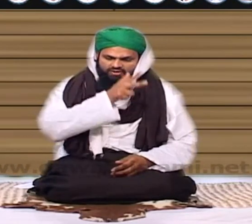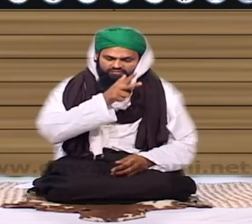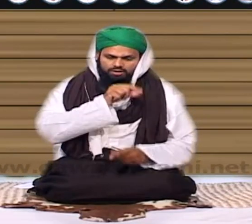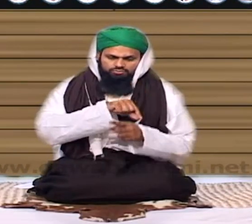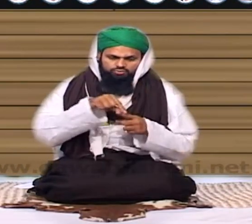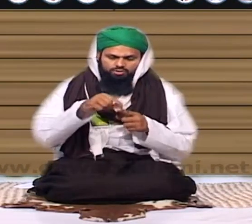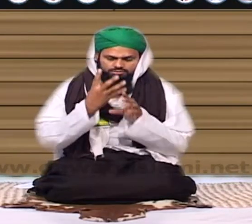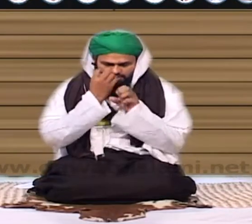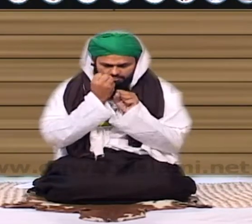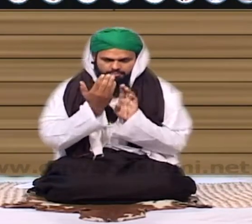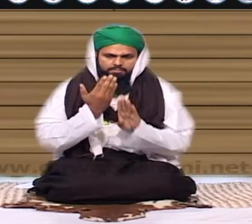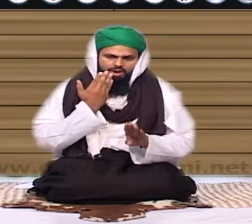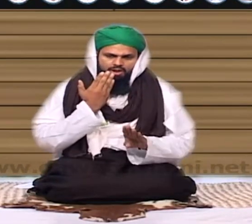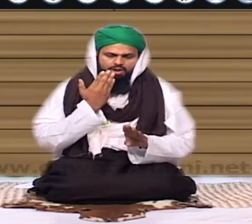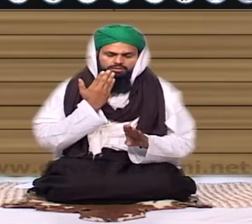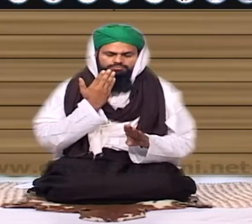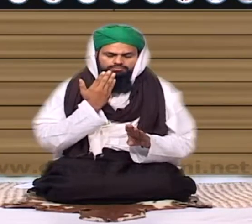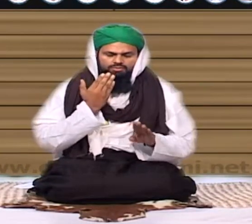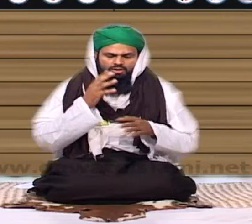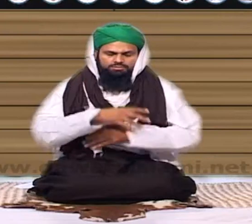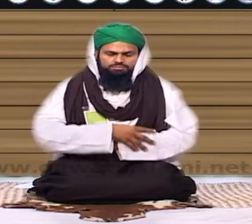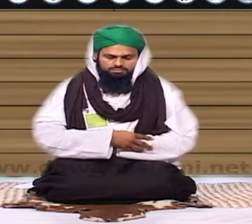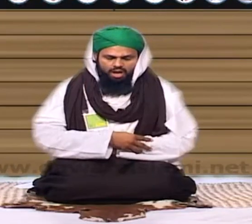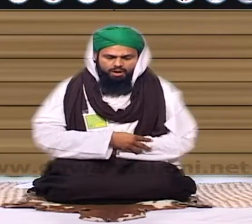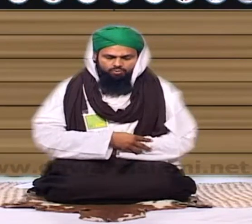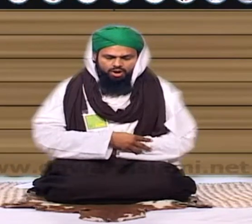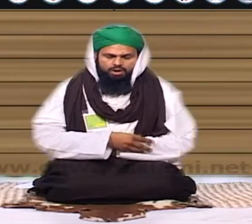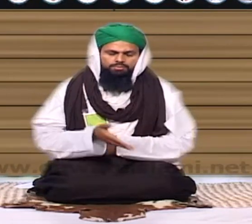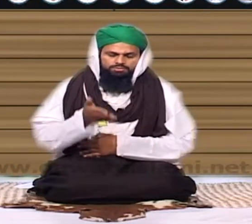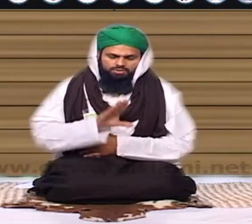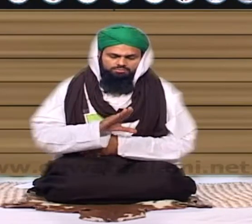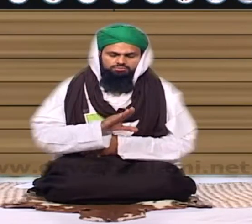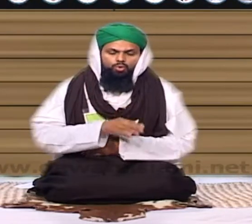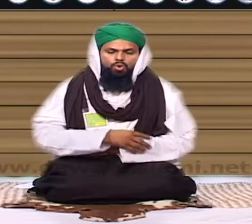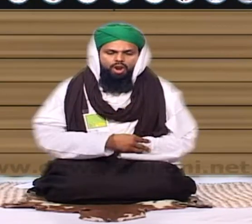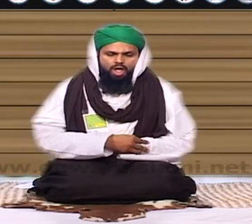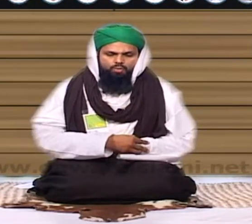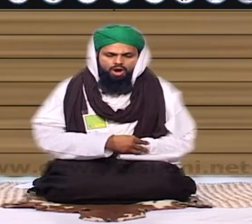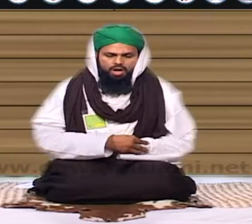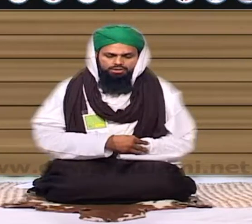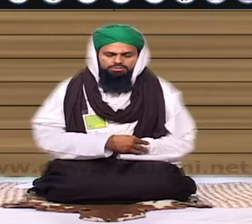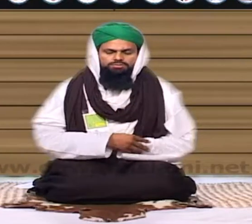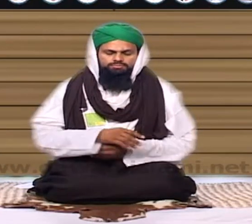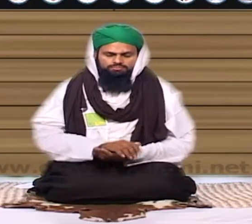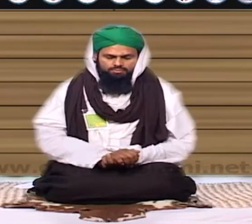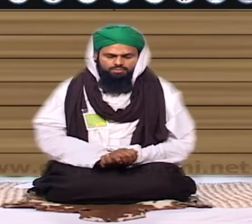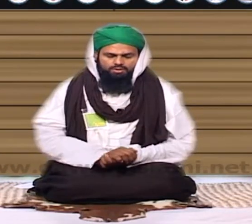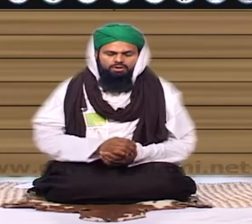رکعات میں سور فاتحہ کے بعد ایک ہزار بار قلوب اللہ شرک پڑھا کرو عبالحسن بغدادی رحمت اللہ تعالیٰ نے